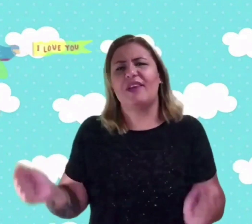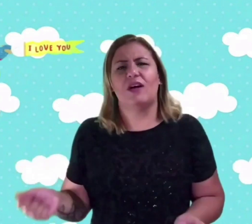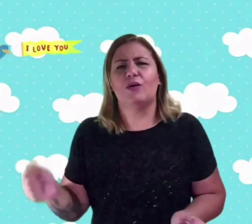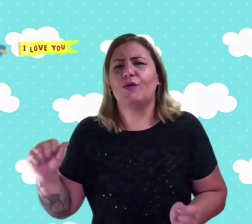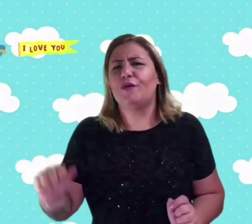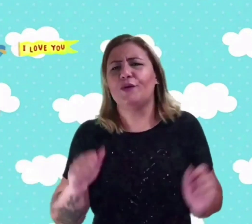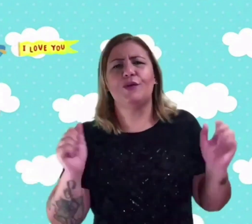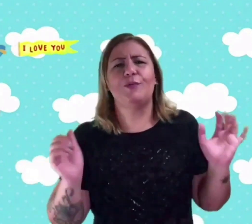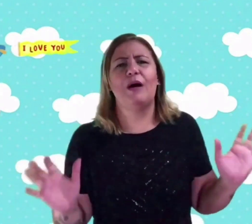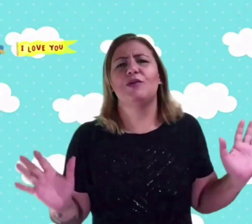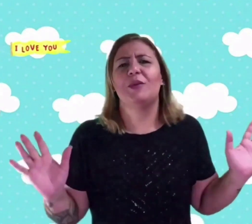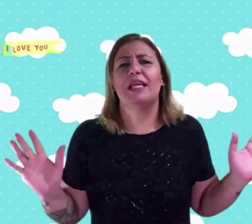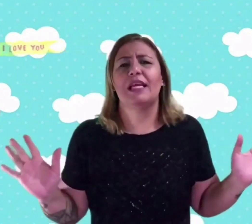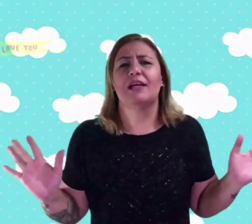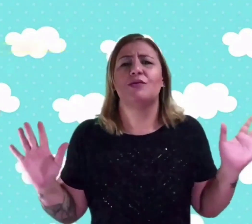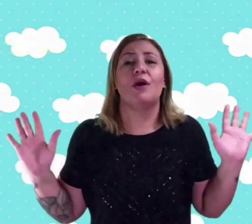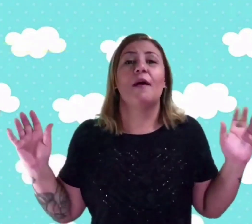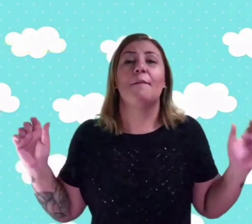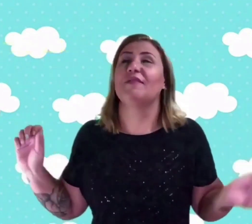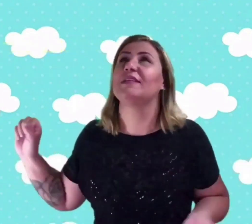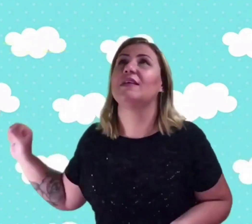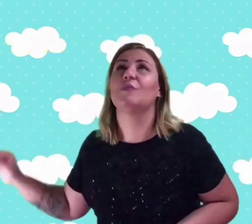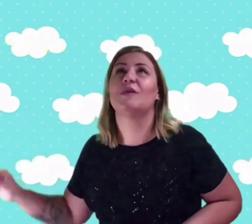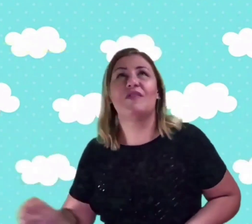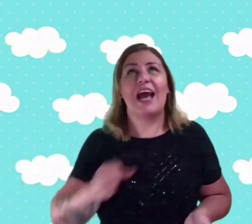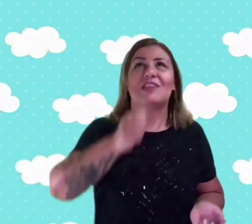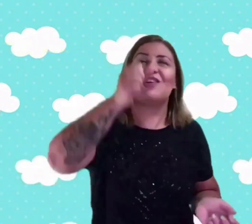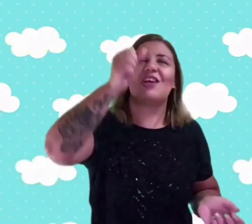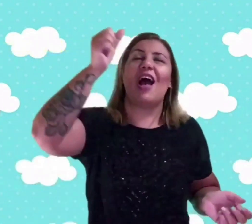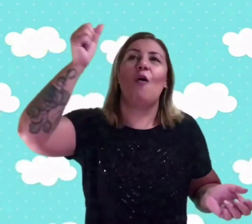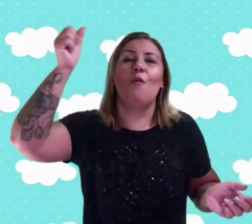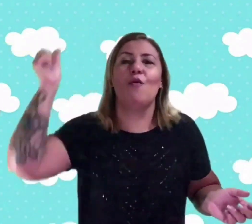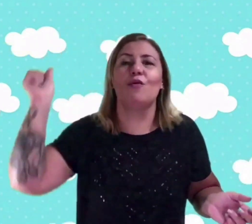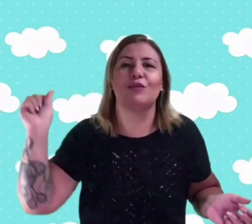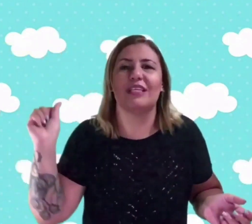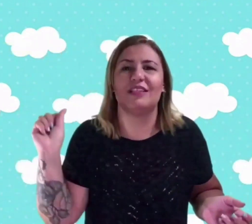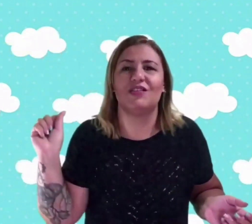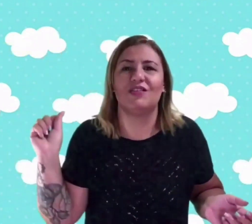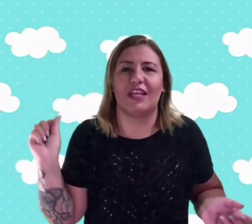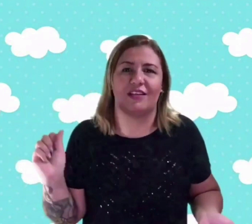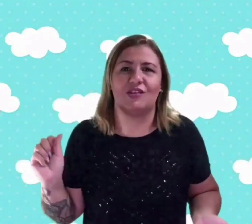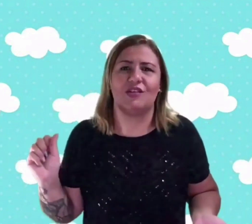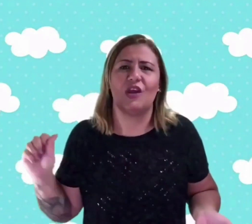avião no fundo do baú de brinquedos para fazer uma viagem ao mundo das estrelas.